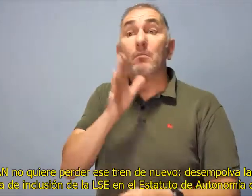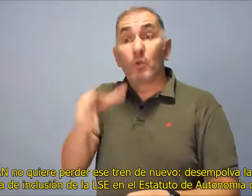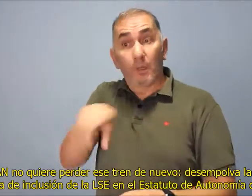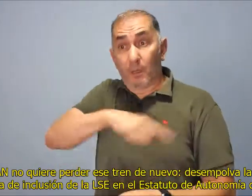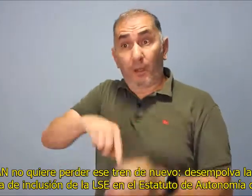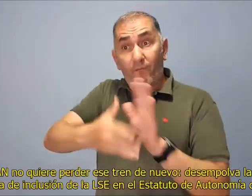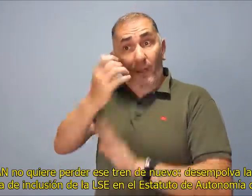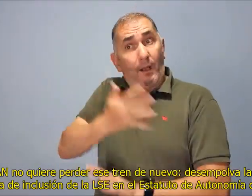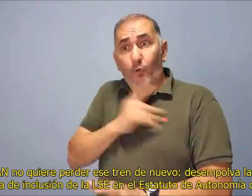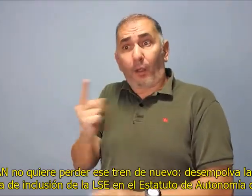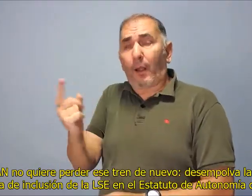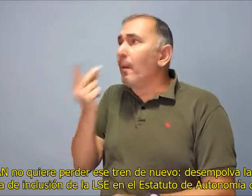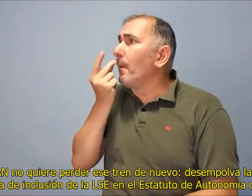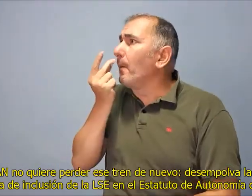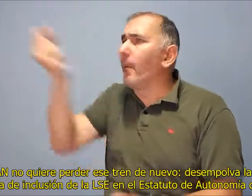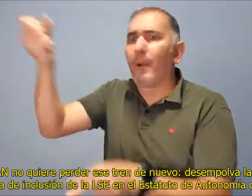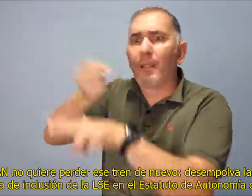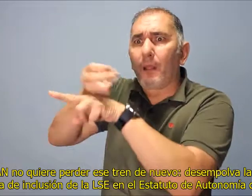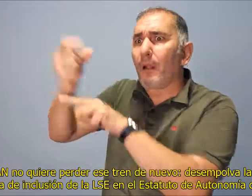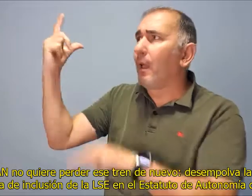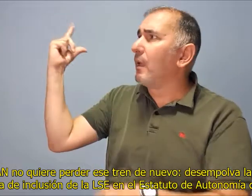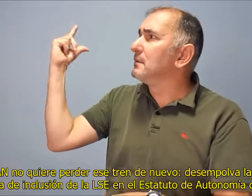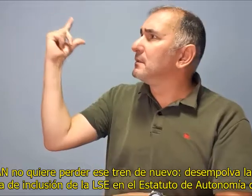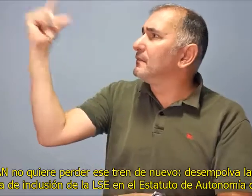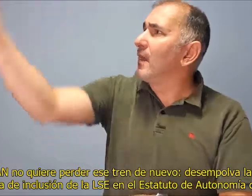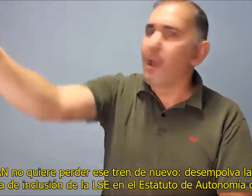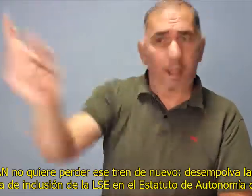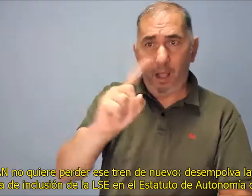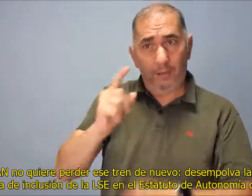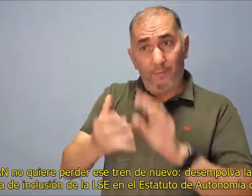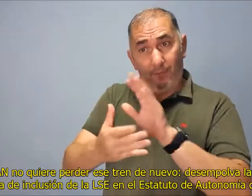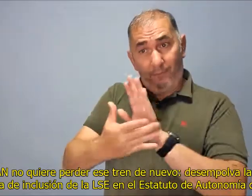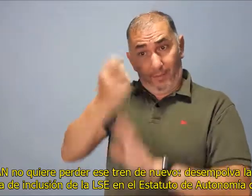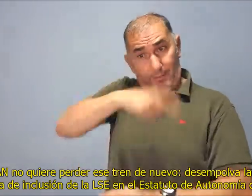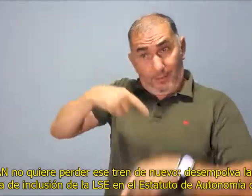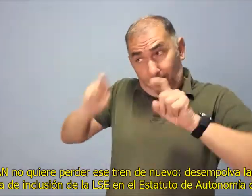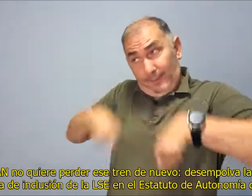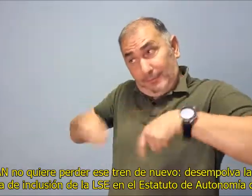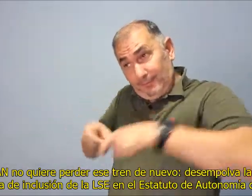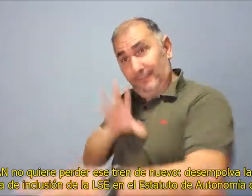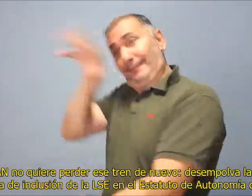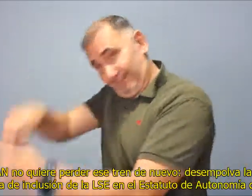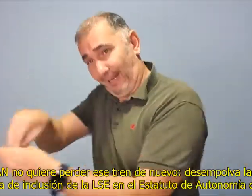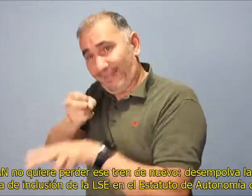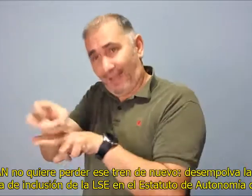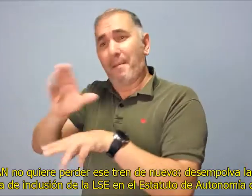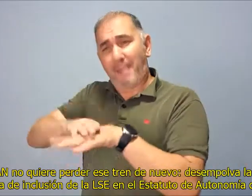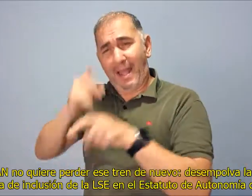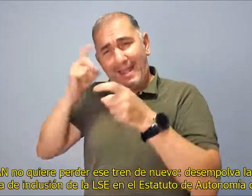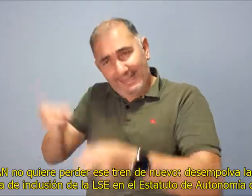Desempolva la propuesta de inclusión de la LSE en el Estatuto de Autonomía